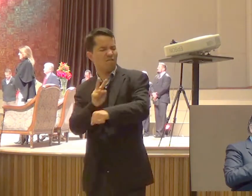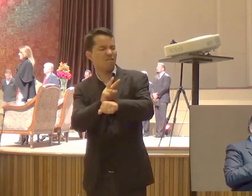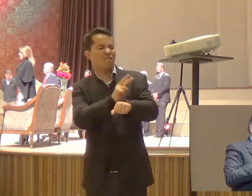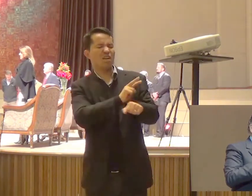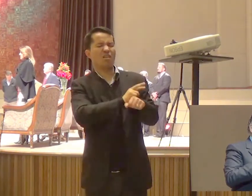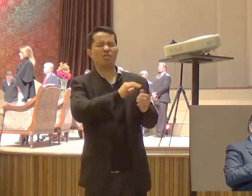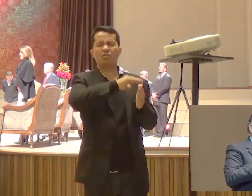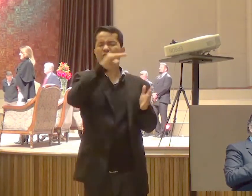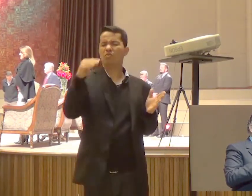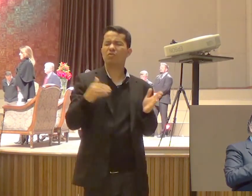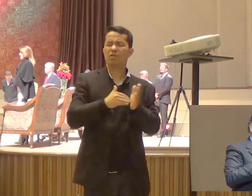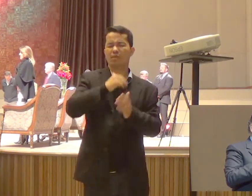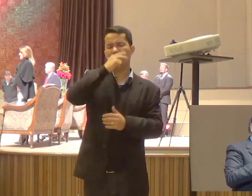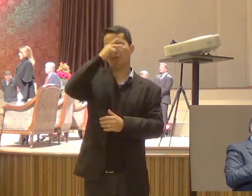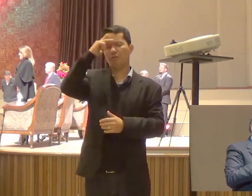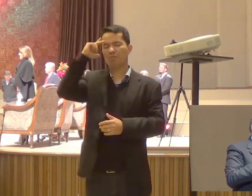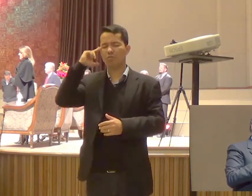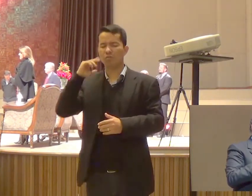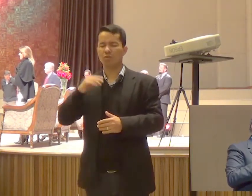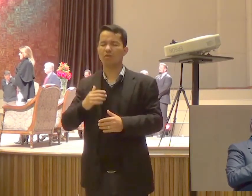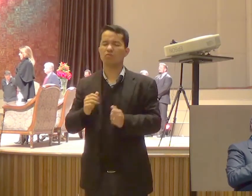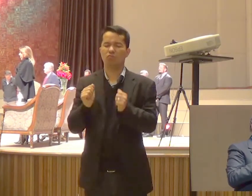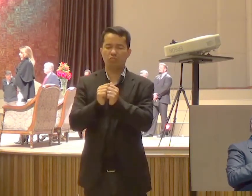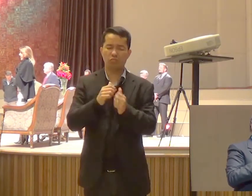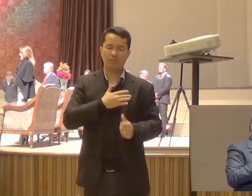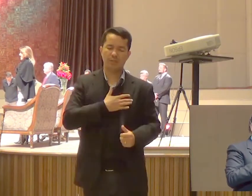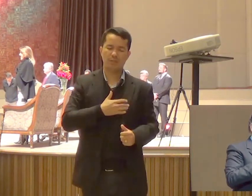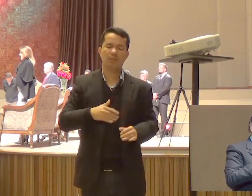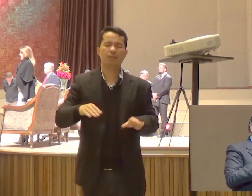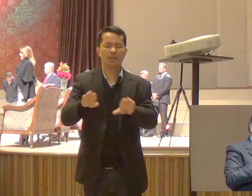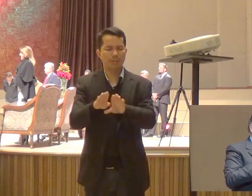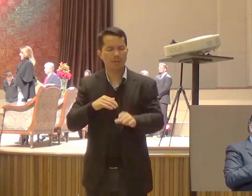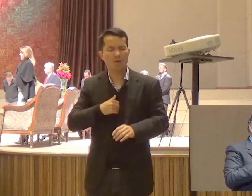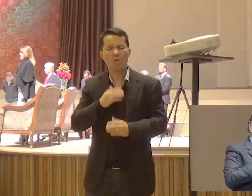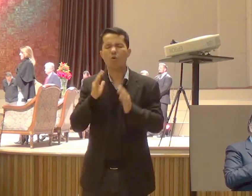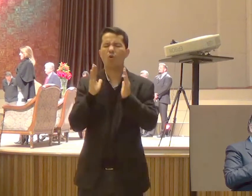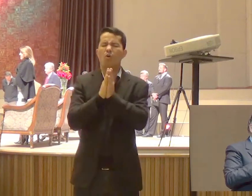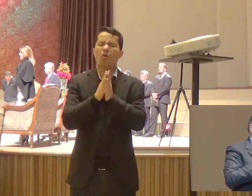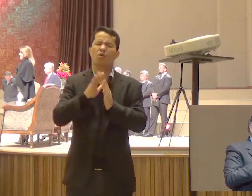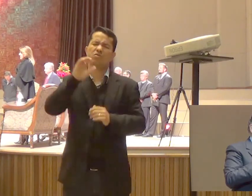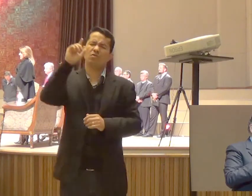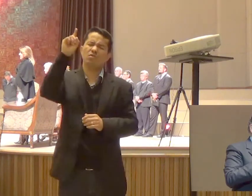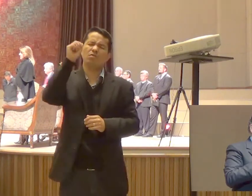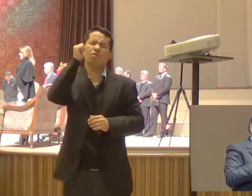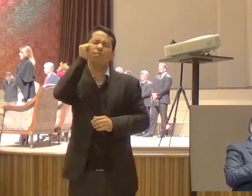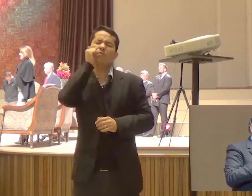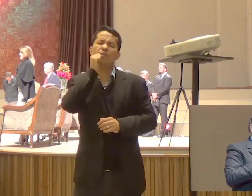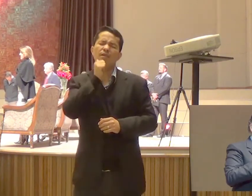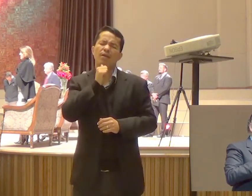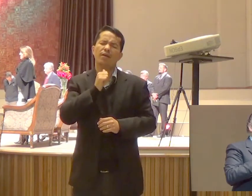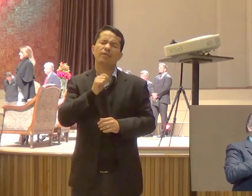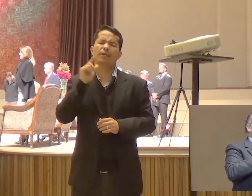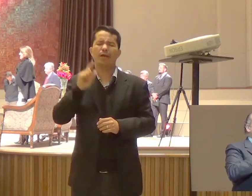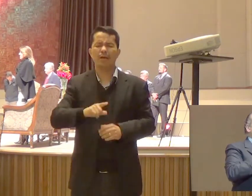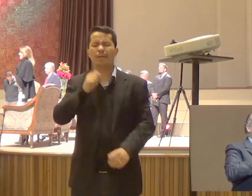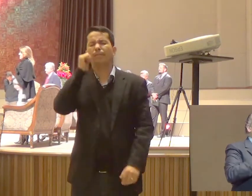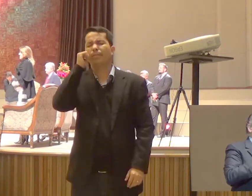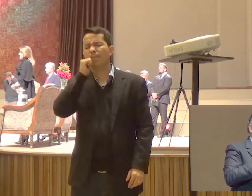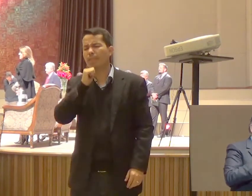Querido Deus Eu oro pelas mulheres Para que sejam Mulheres De Deus Que se ocupem Senhor amado